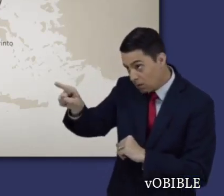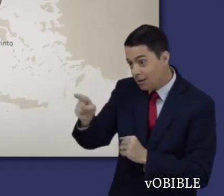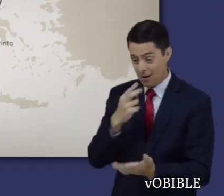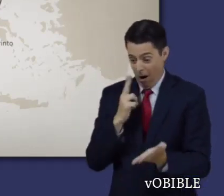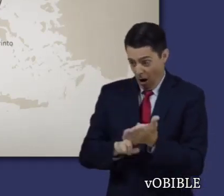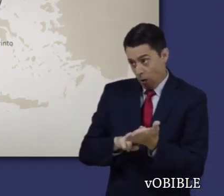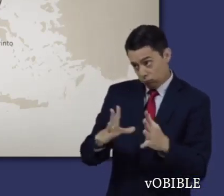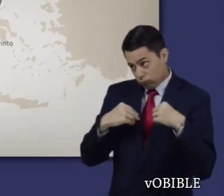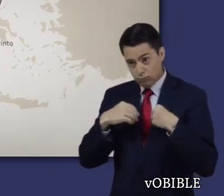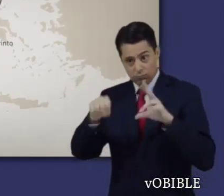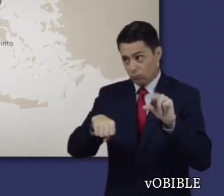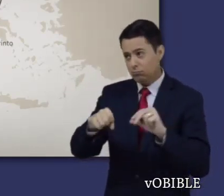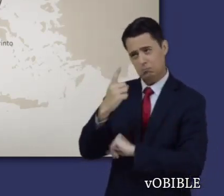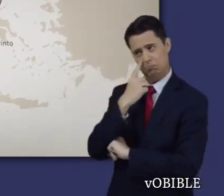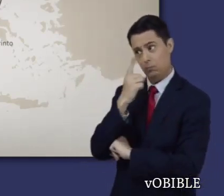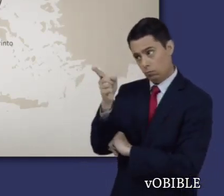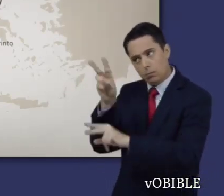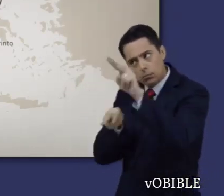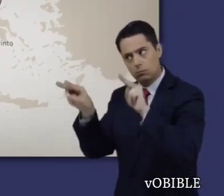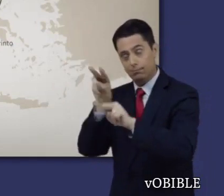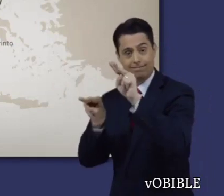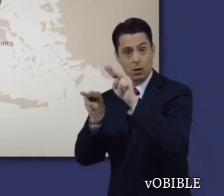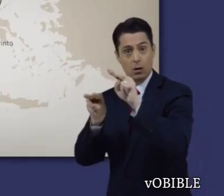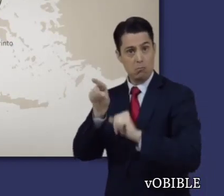a la primera carta que Pablo les había enviado.